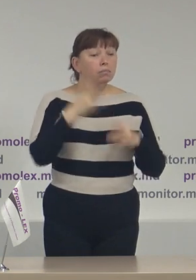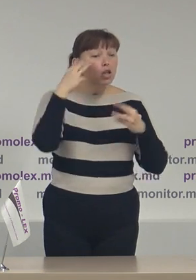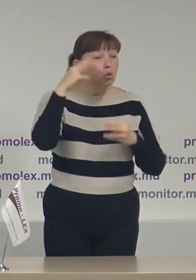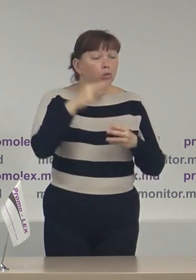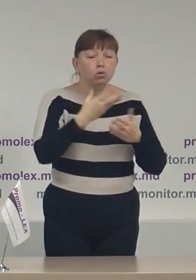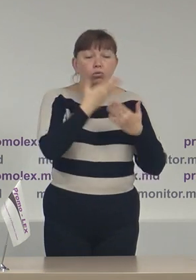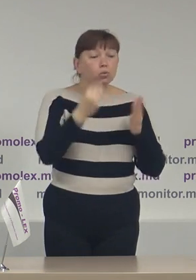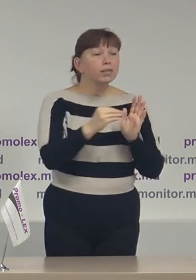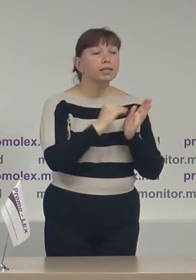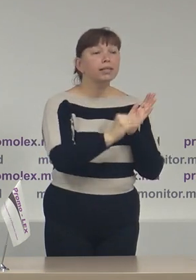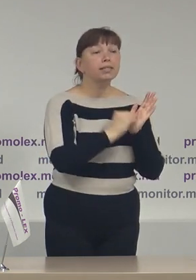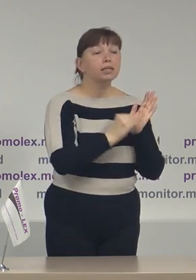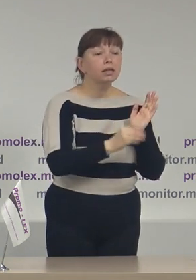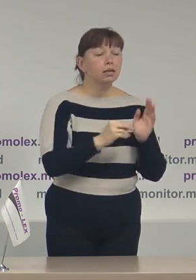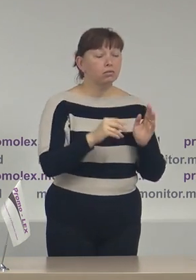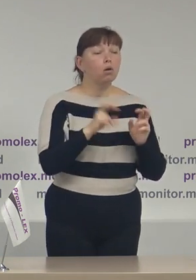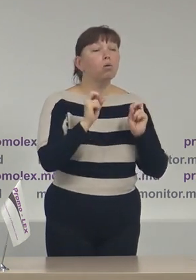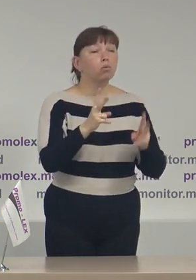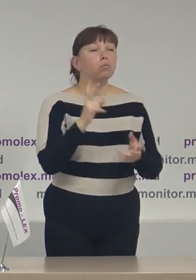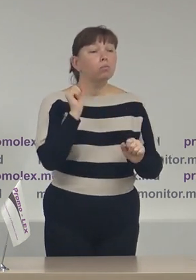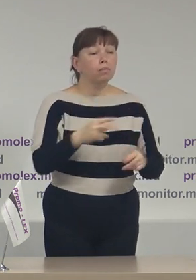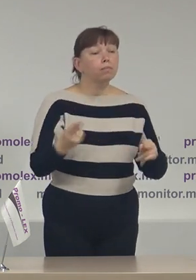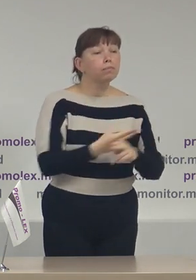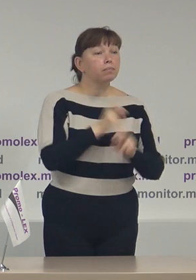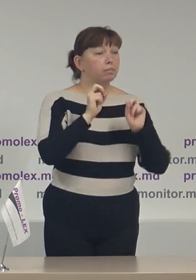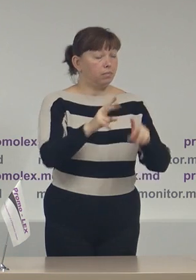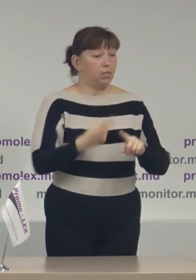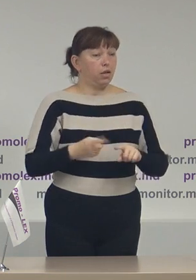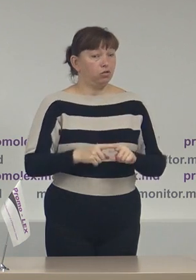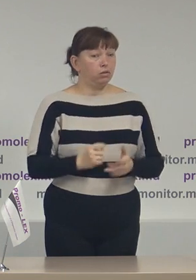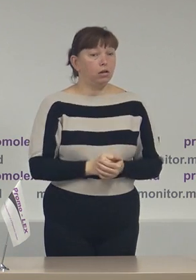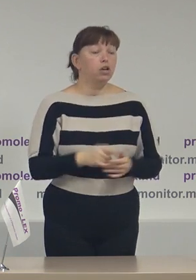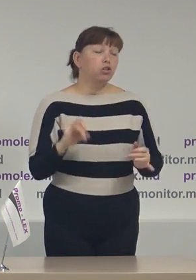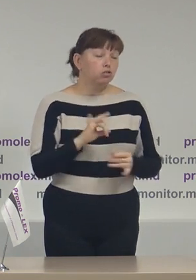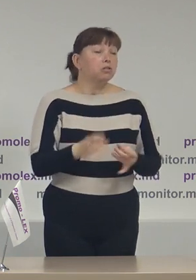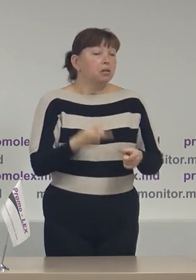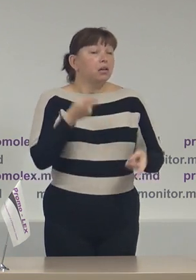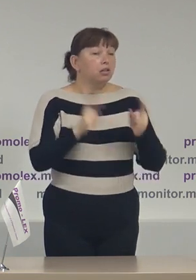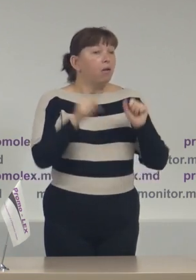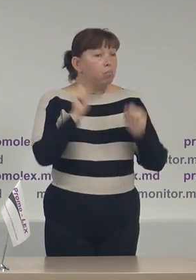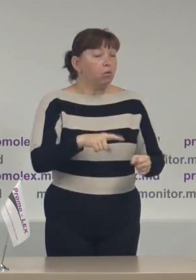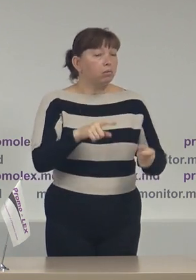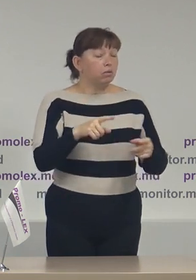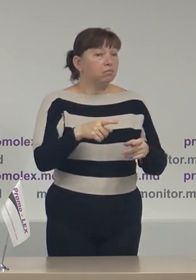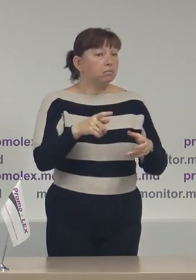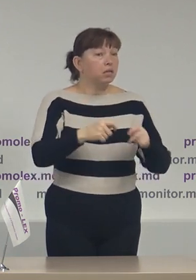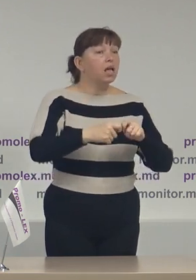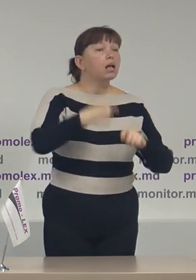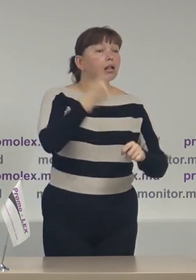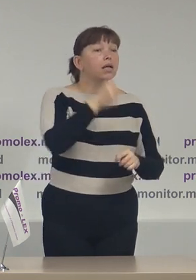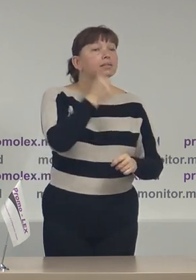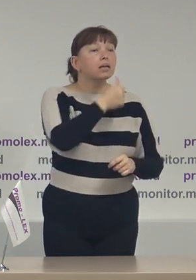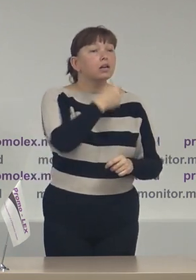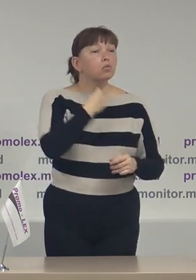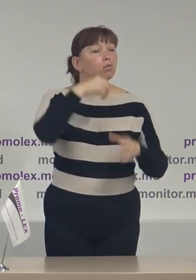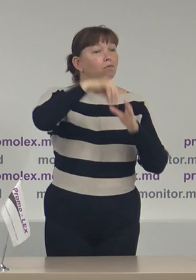discris mecanismul de protecție și doilea mână într-adevăr poate fi încălcat secretul votului